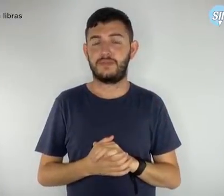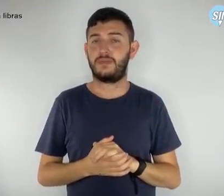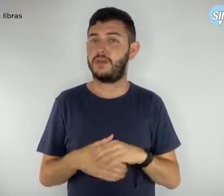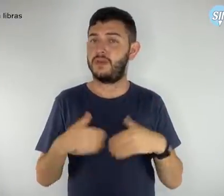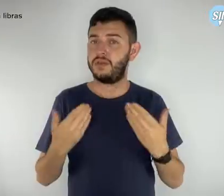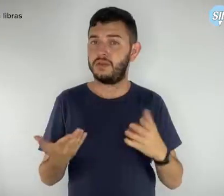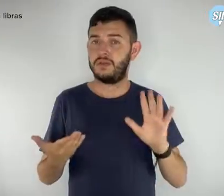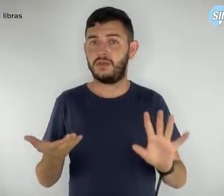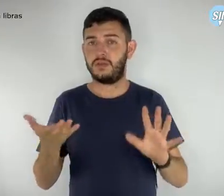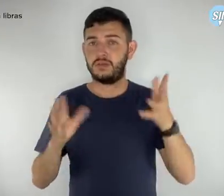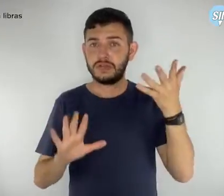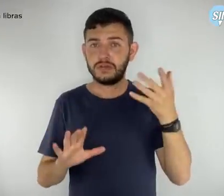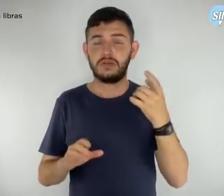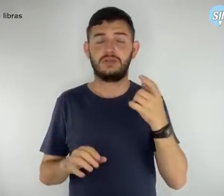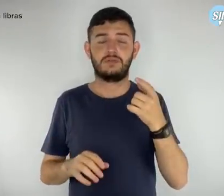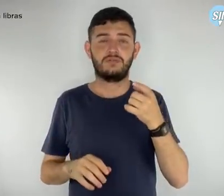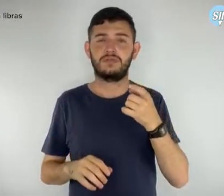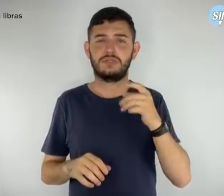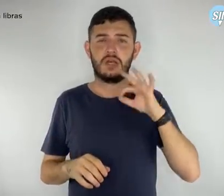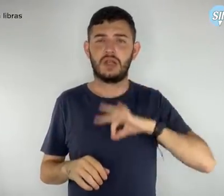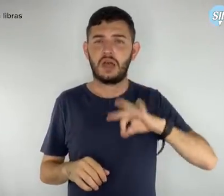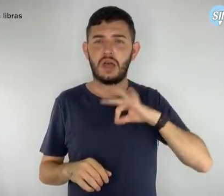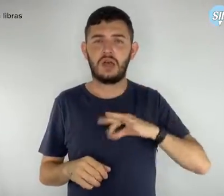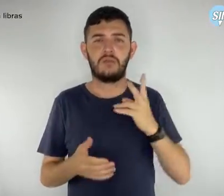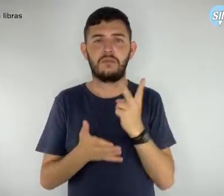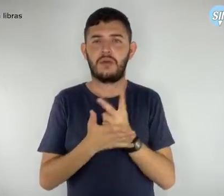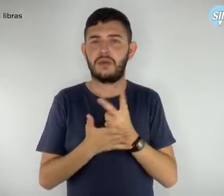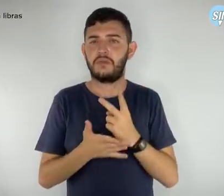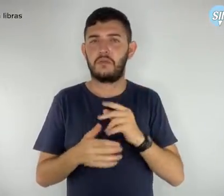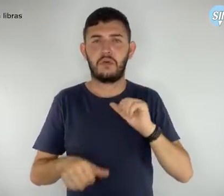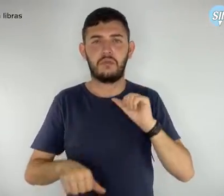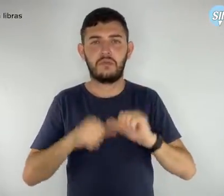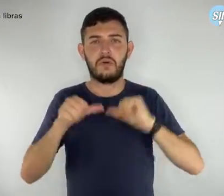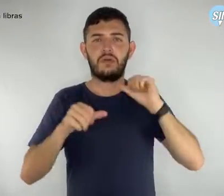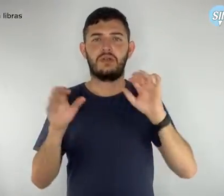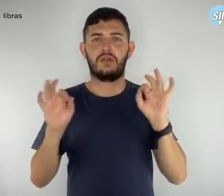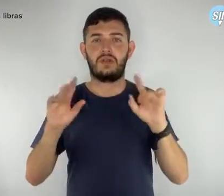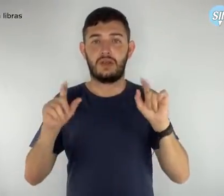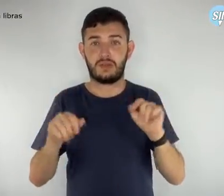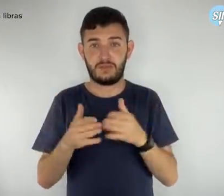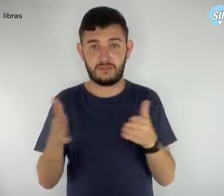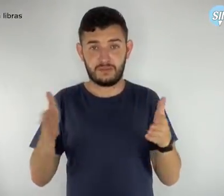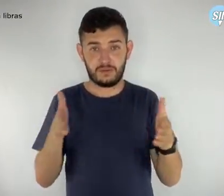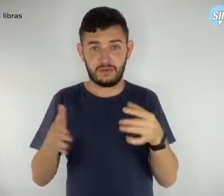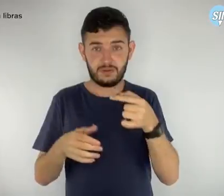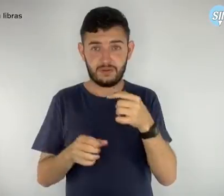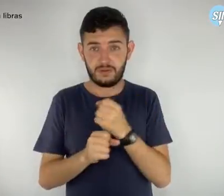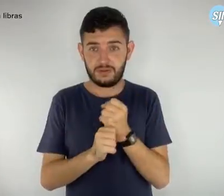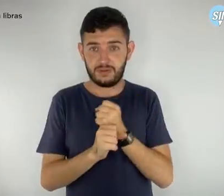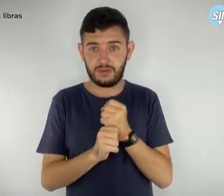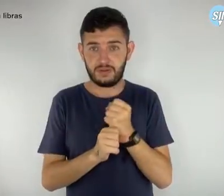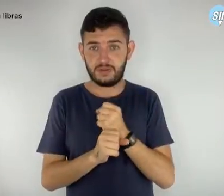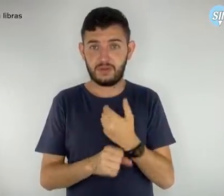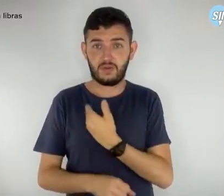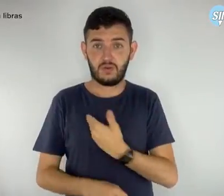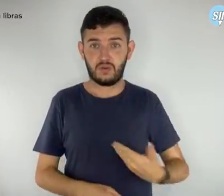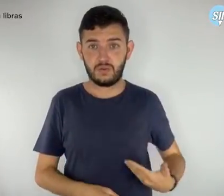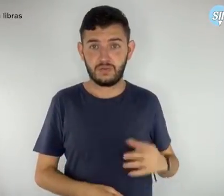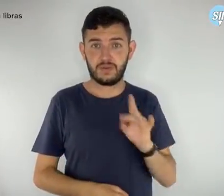cenário de congelamento salarial de sete anos, o governo do Distrito Federal anunciou com pompa